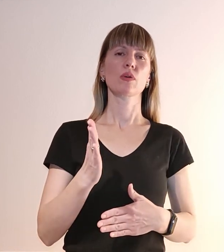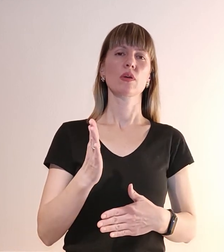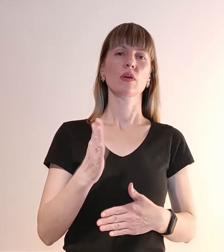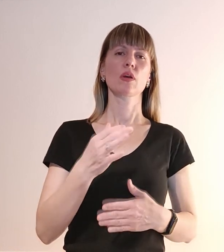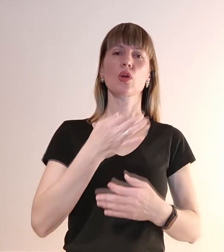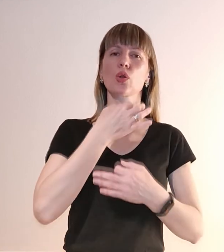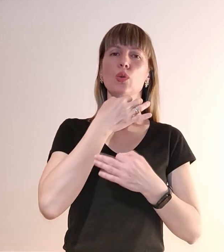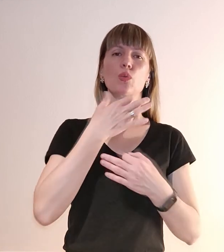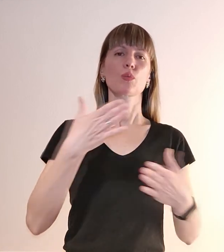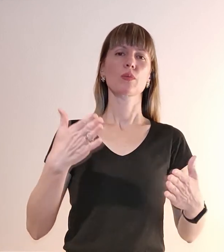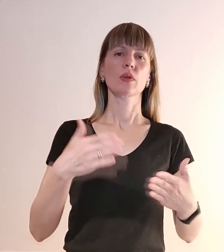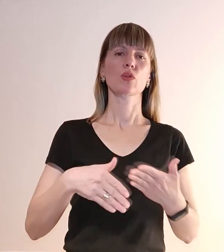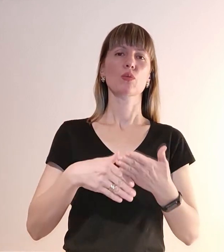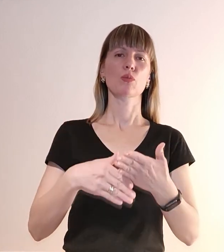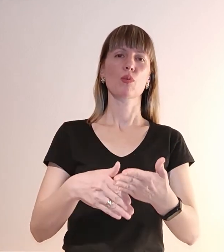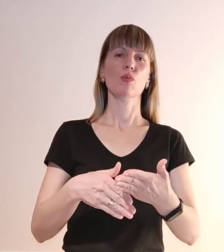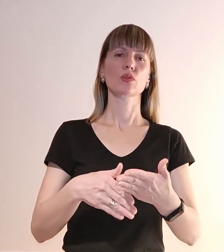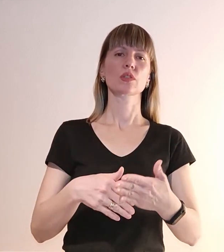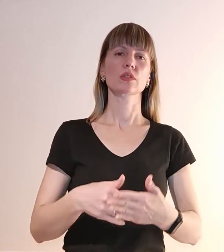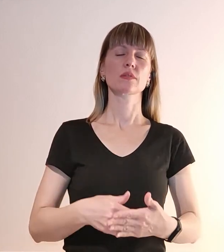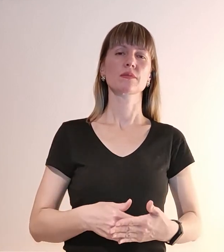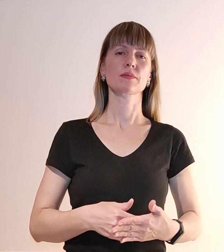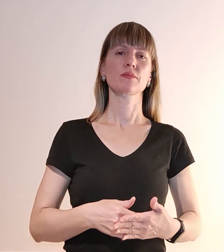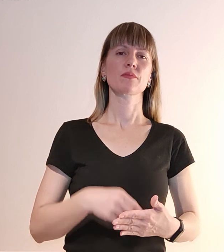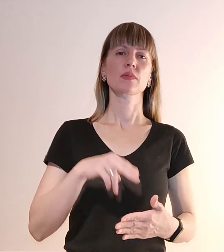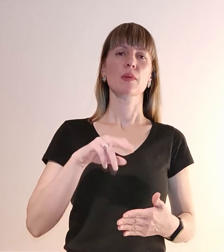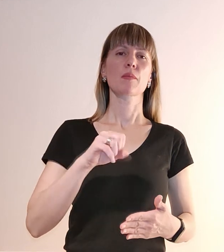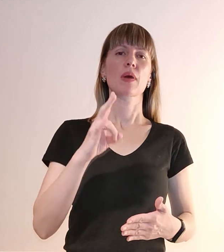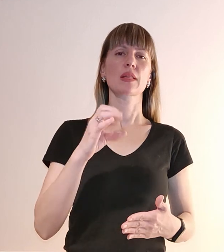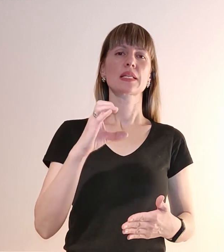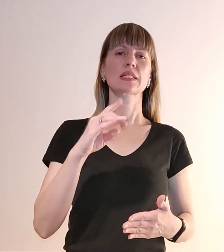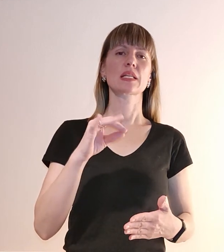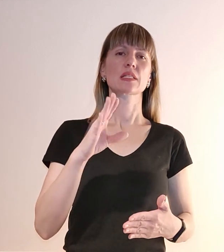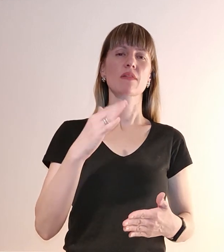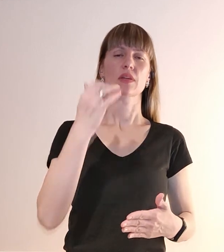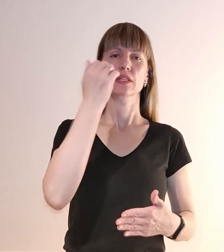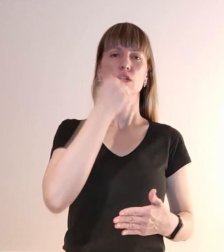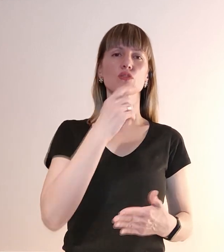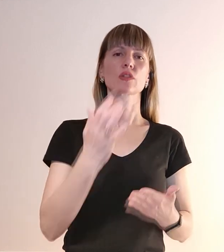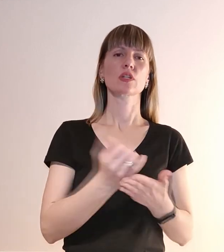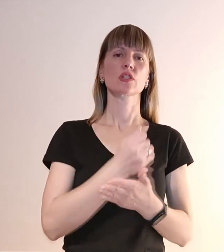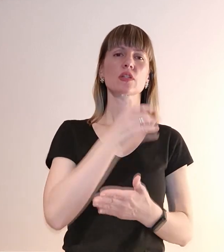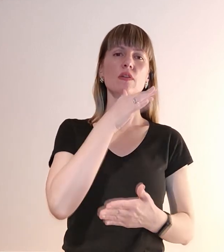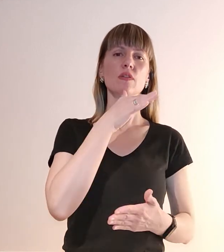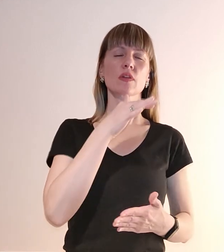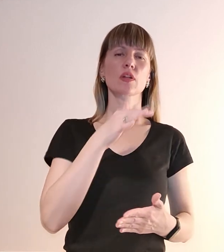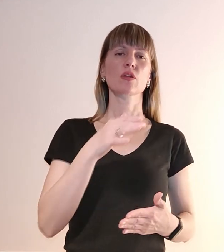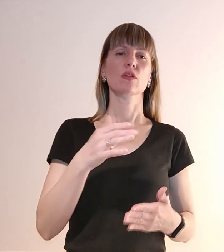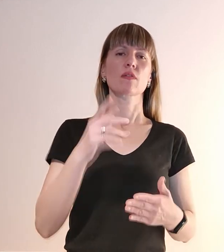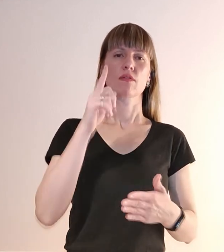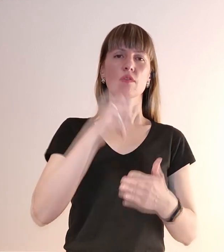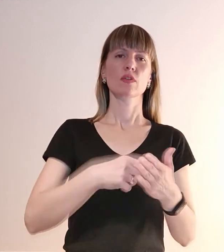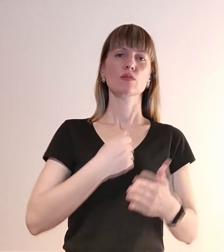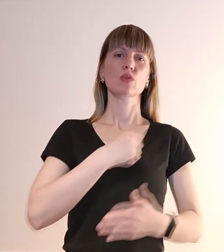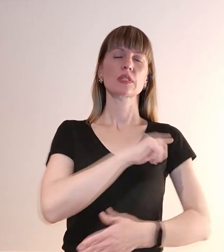до помоці. Пане Станіслава, я дякую вам, що ви знайшли хвилинку. Віримо у Збройні Сили України. І,